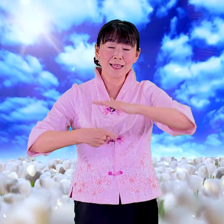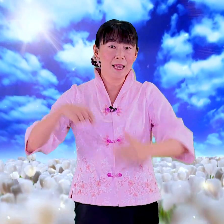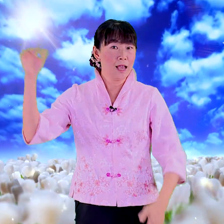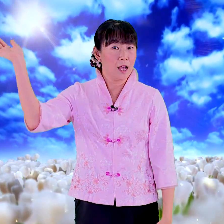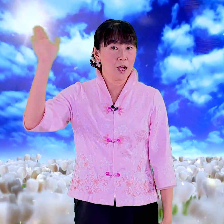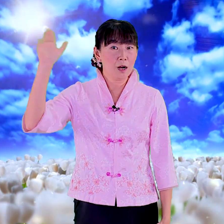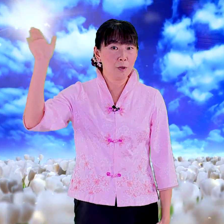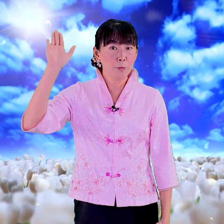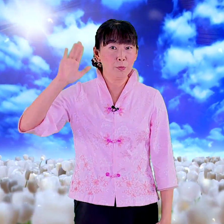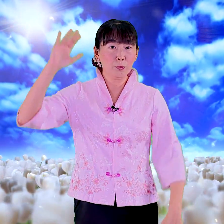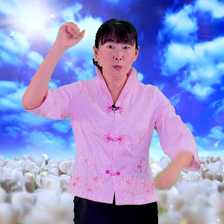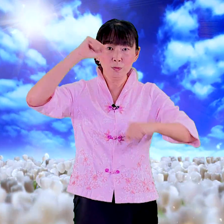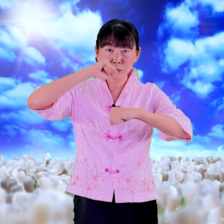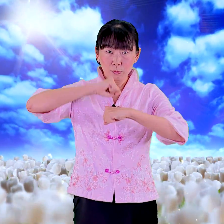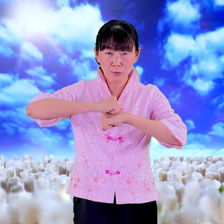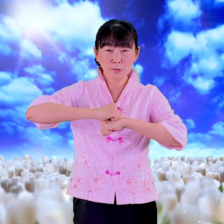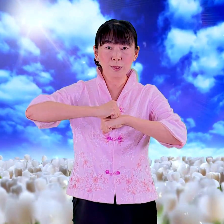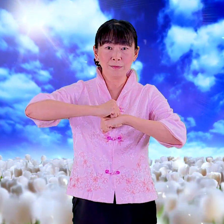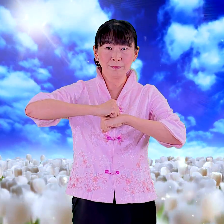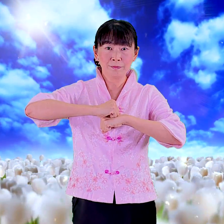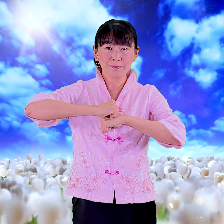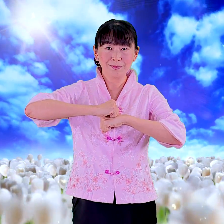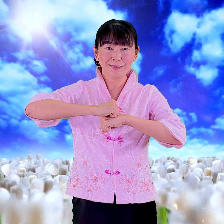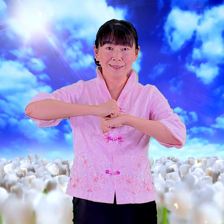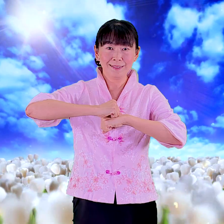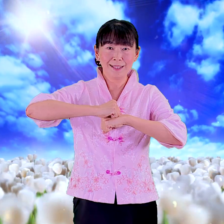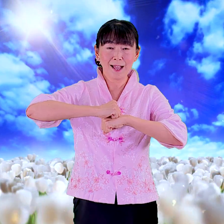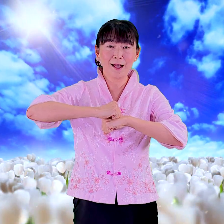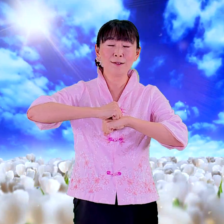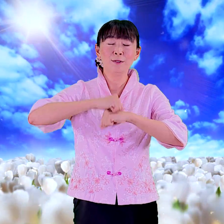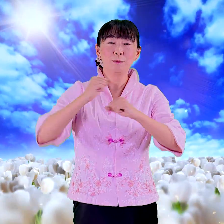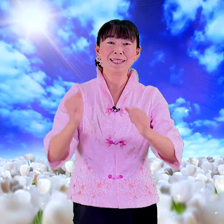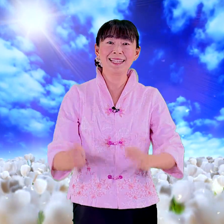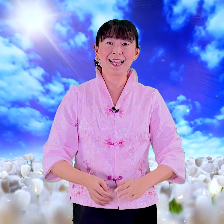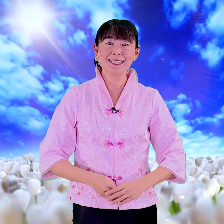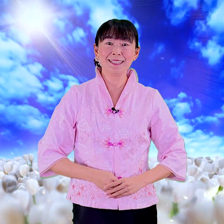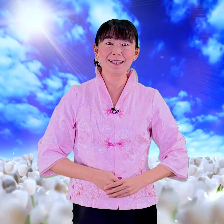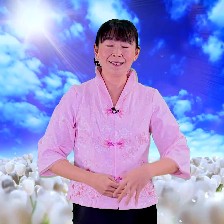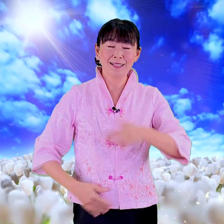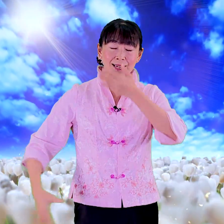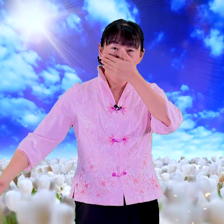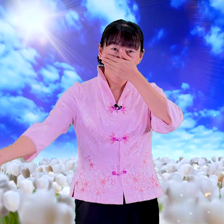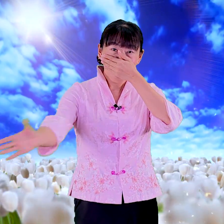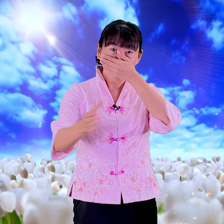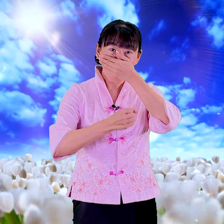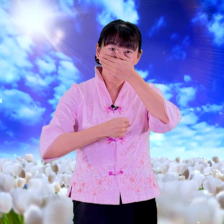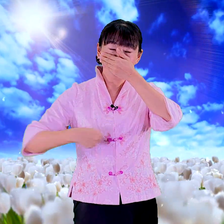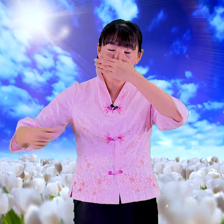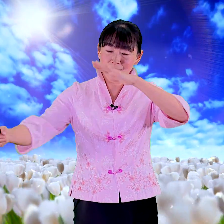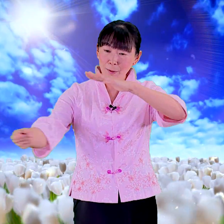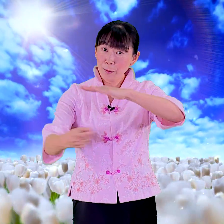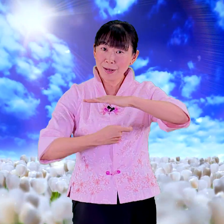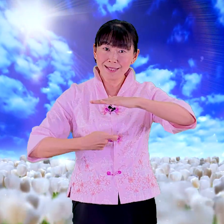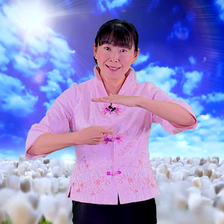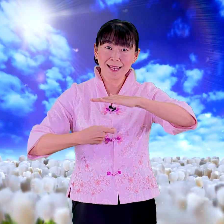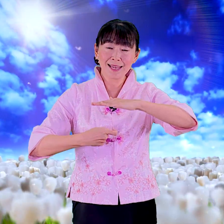而不做好 我们再打一次哦盗窃乱贼